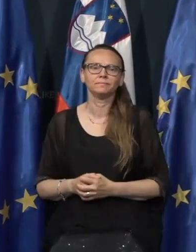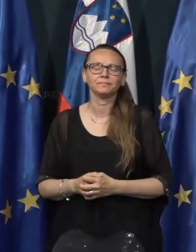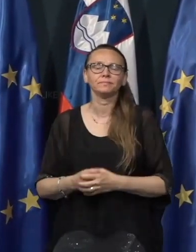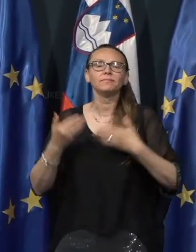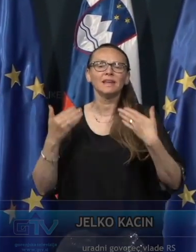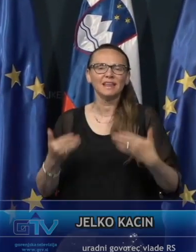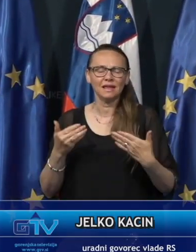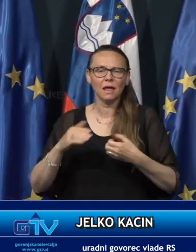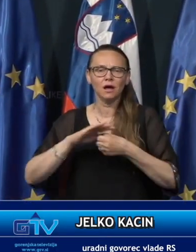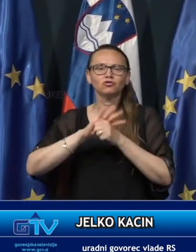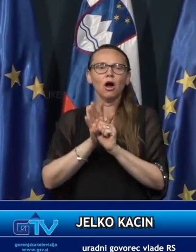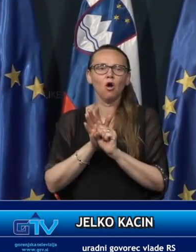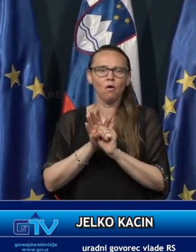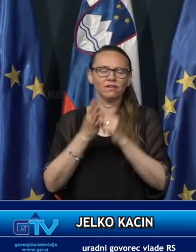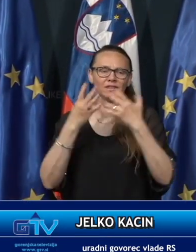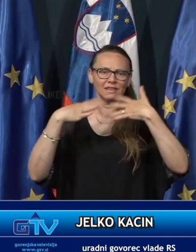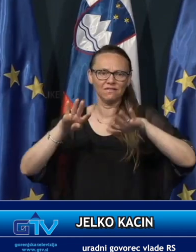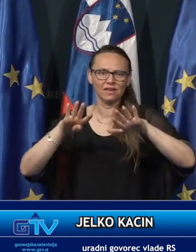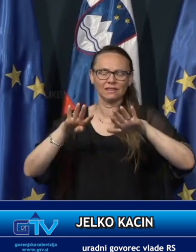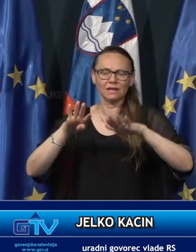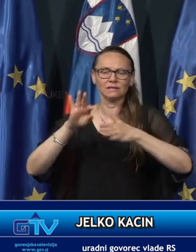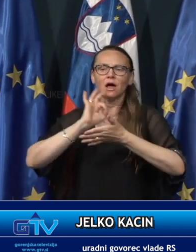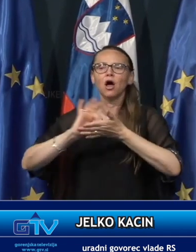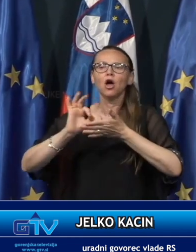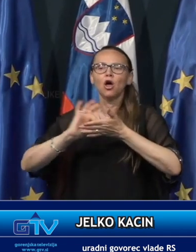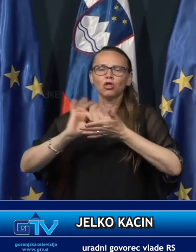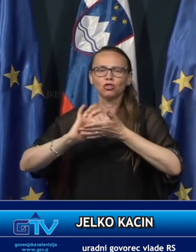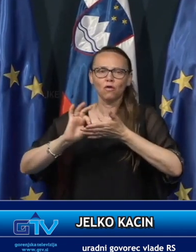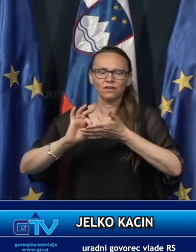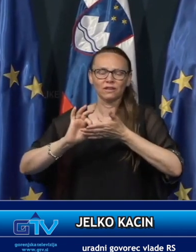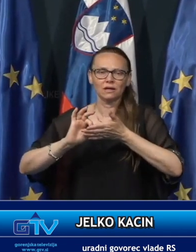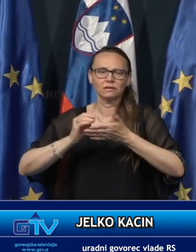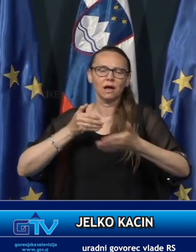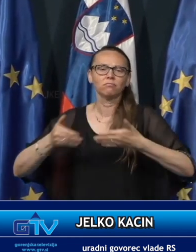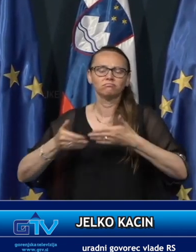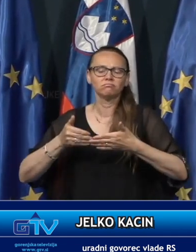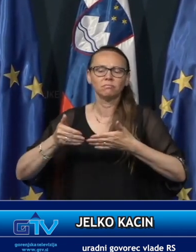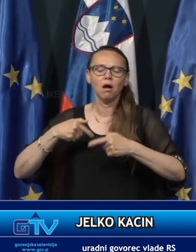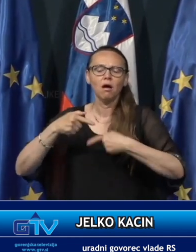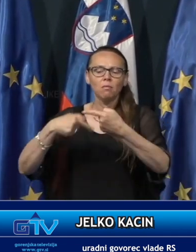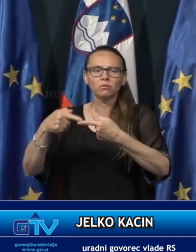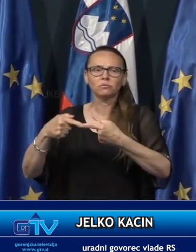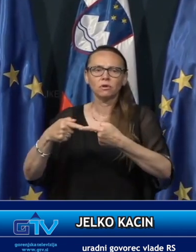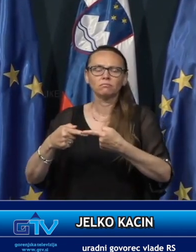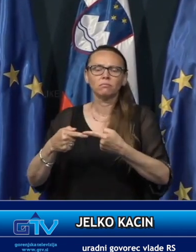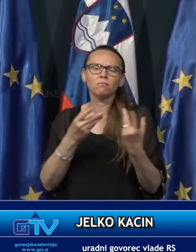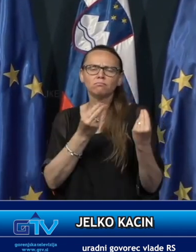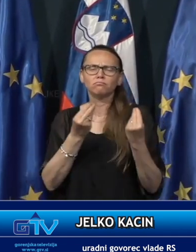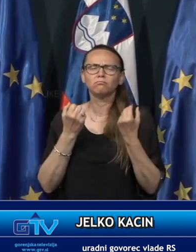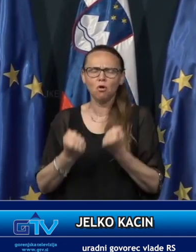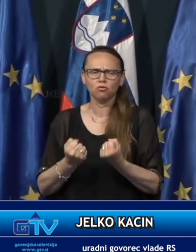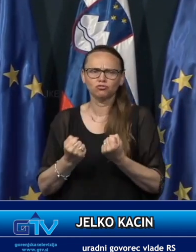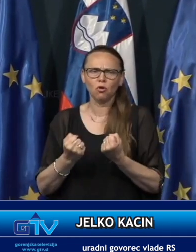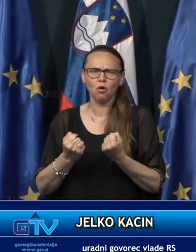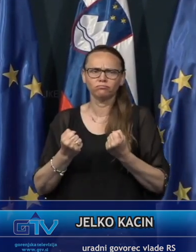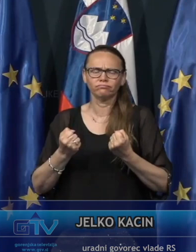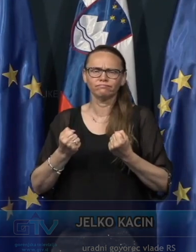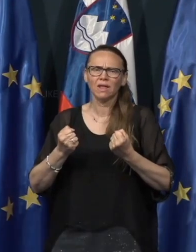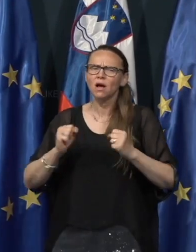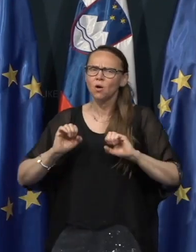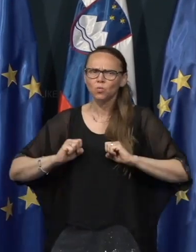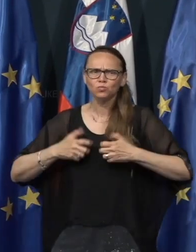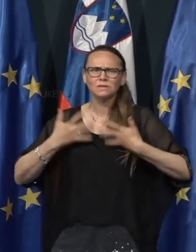Današnja COVID-19 novinarska konferenca je posledica predsejšnje oznemirjenosti našej